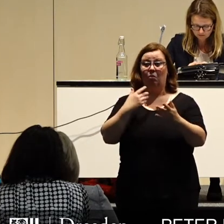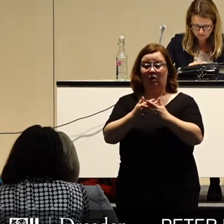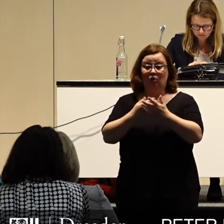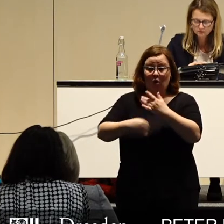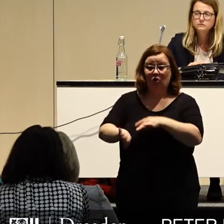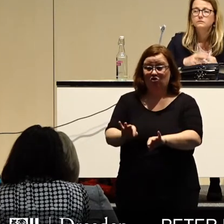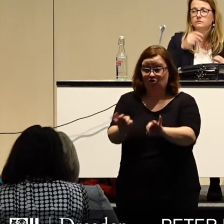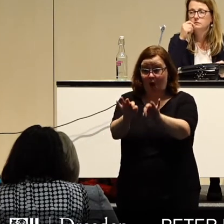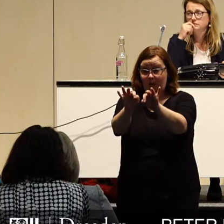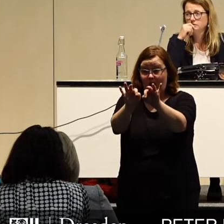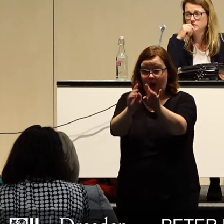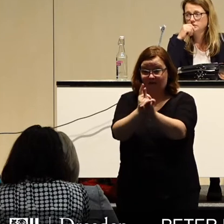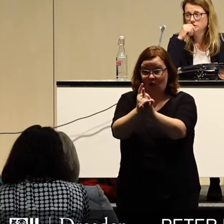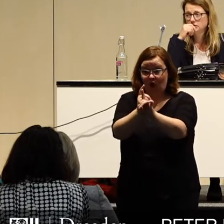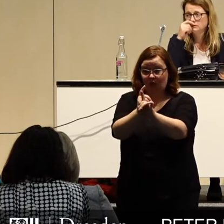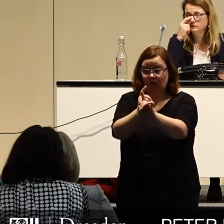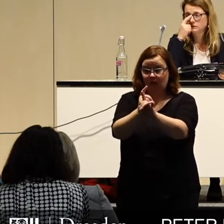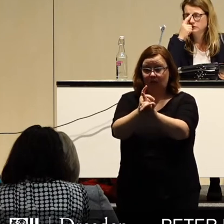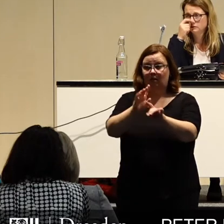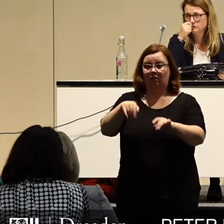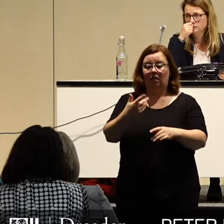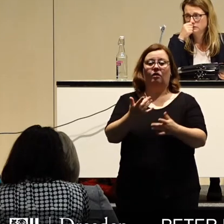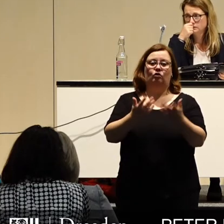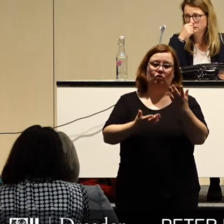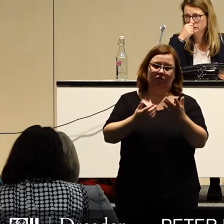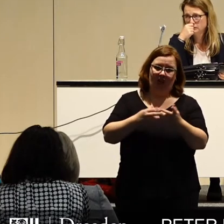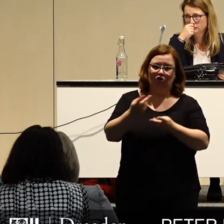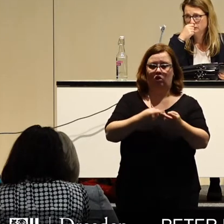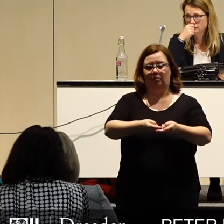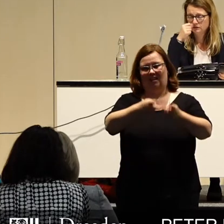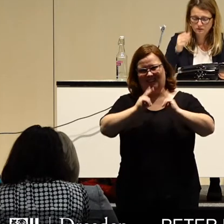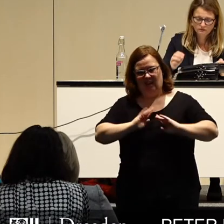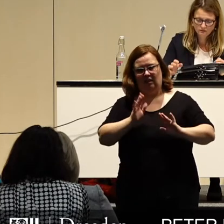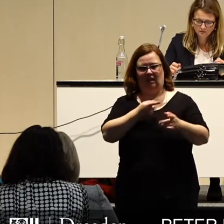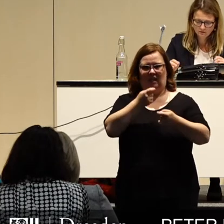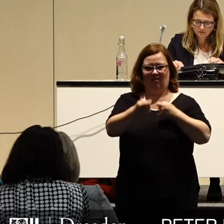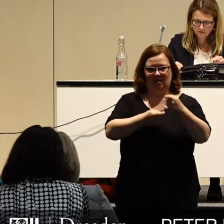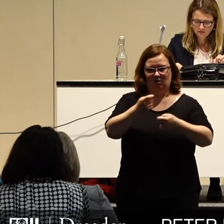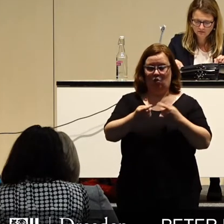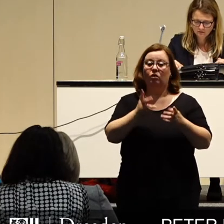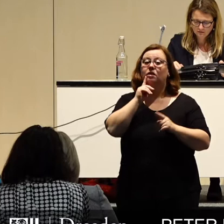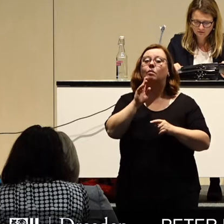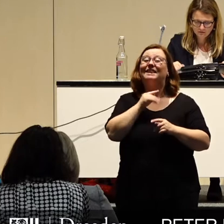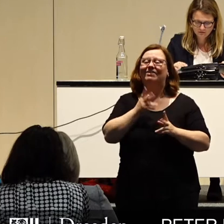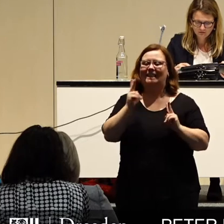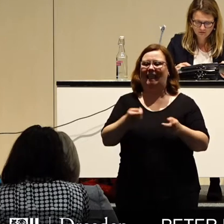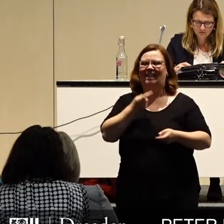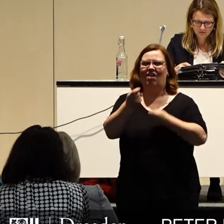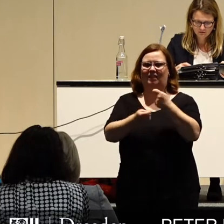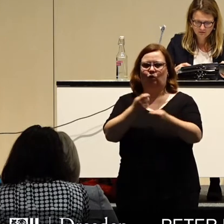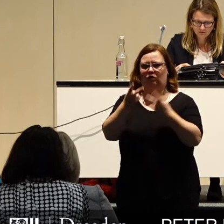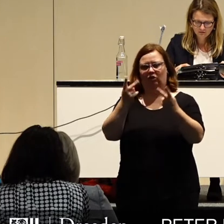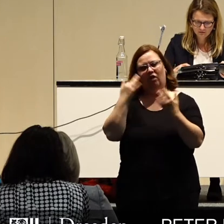weiterer schlimmer Konsequenzen über eine vorübergehende Kreditfinanzierung von Investitionen und ich betone von Investitionen